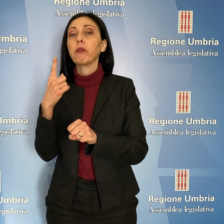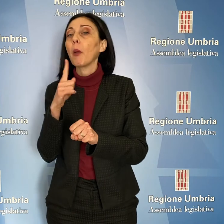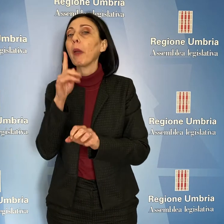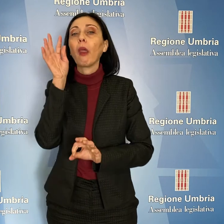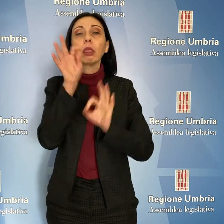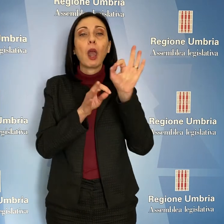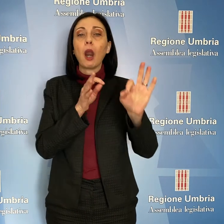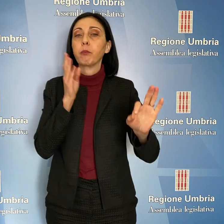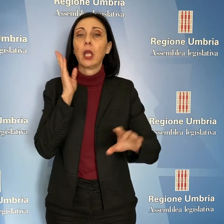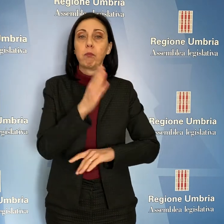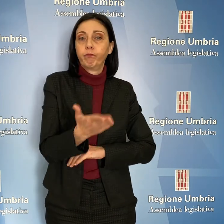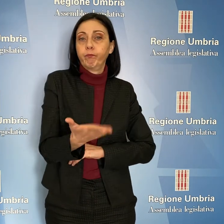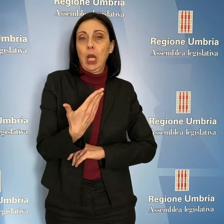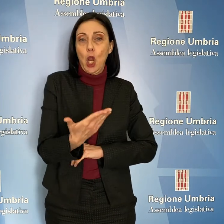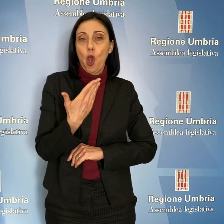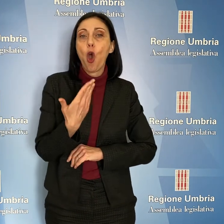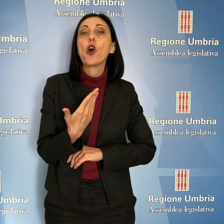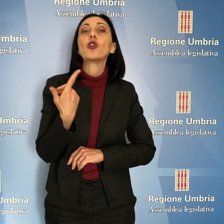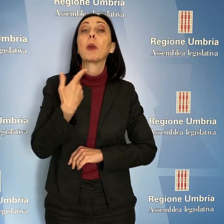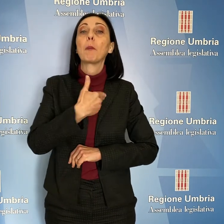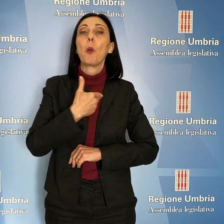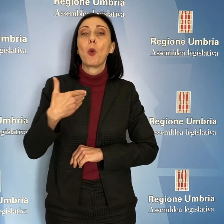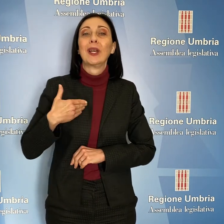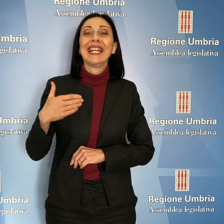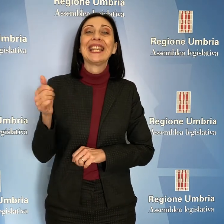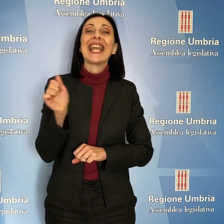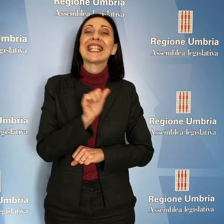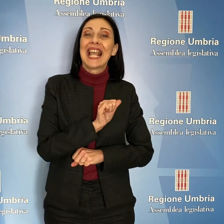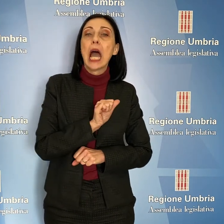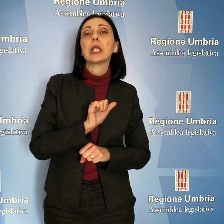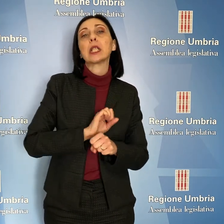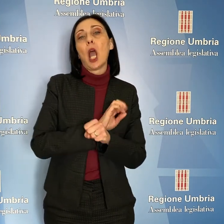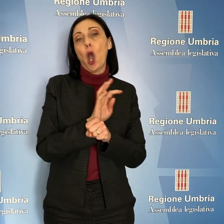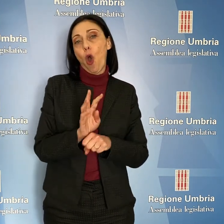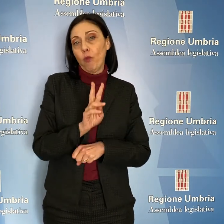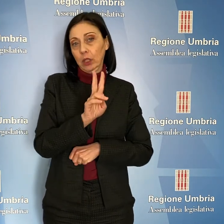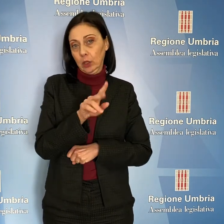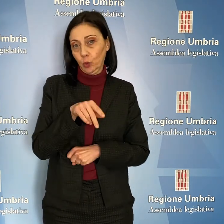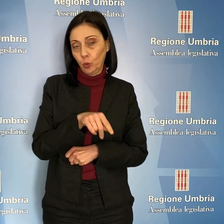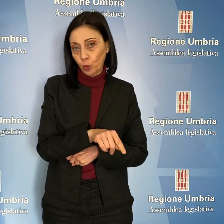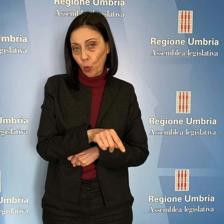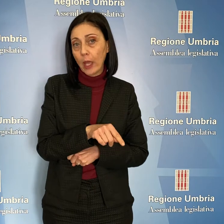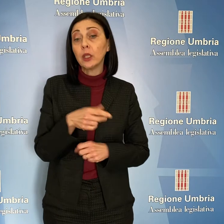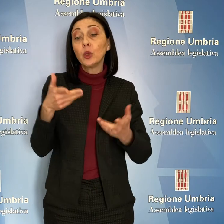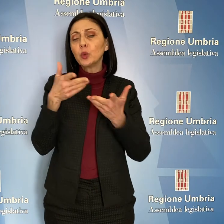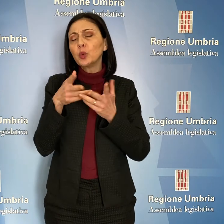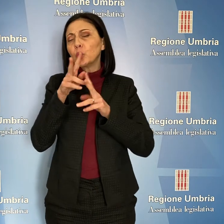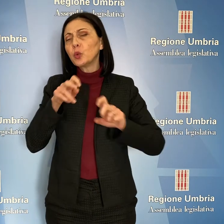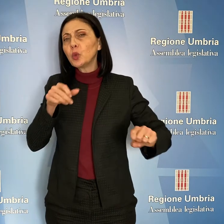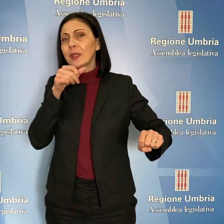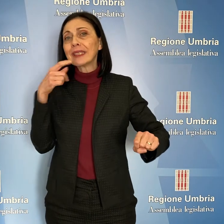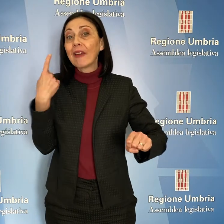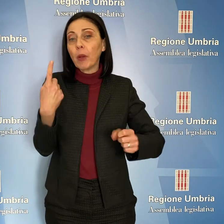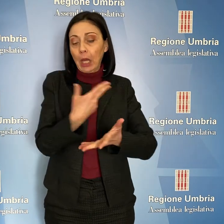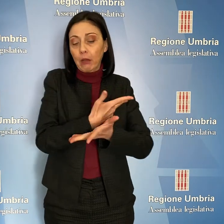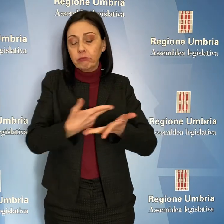precoce della polmonite SARS-CoV-2. L'obiettivo dello studio consente di valutare l'efficacia e la sicurezza del plasma.